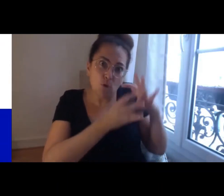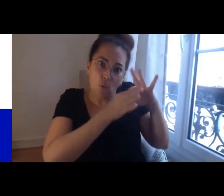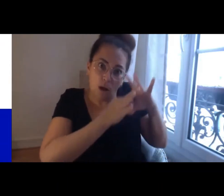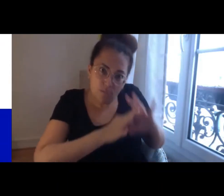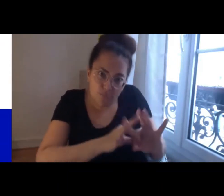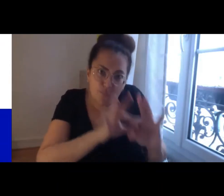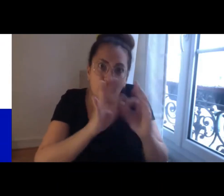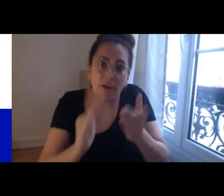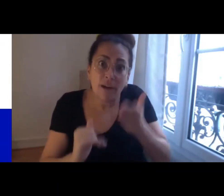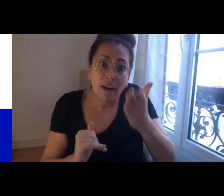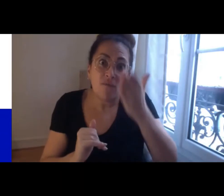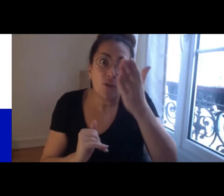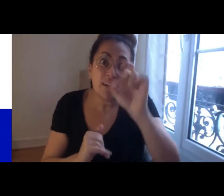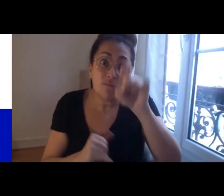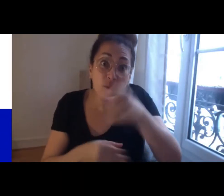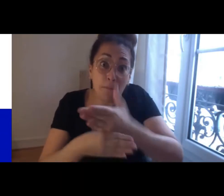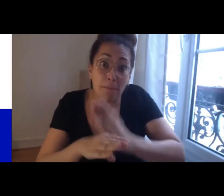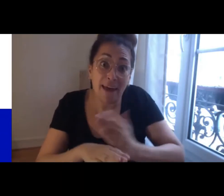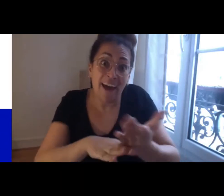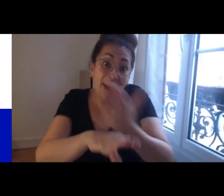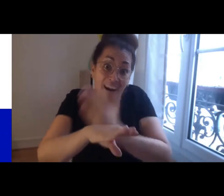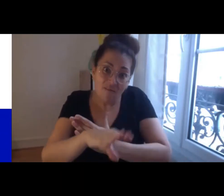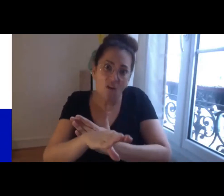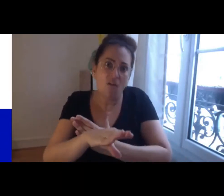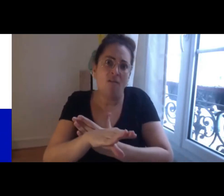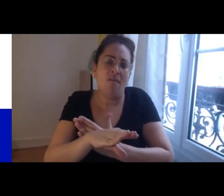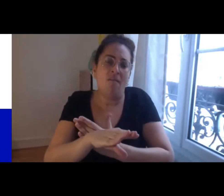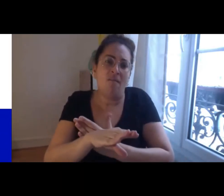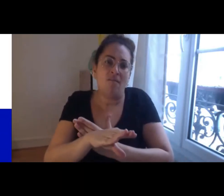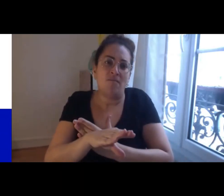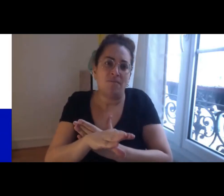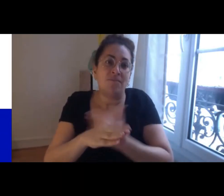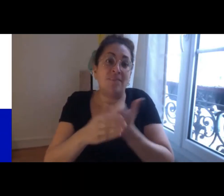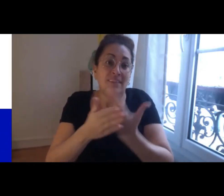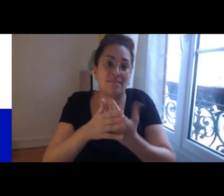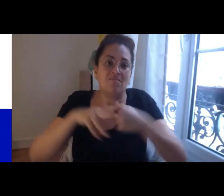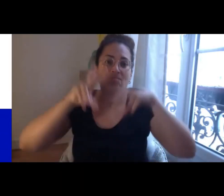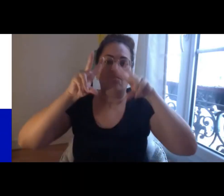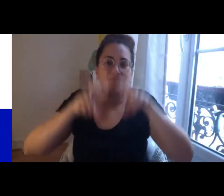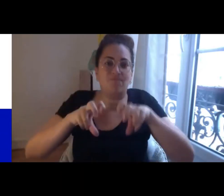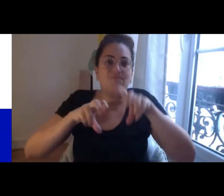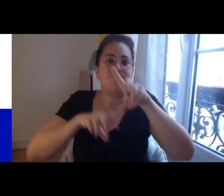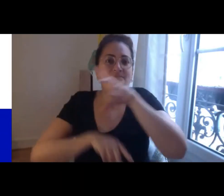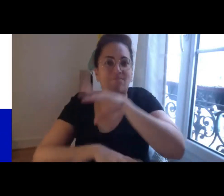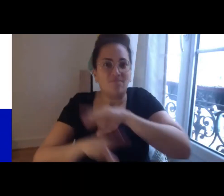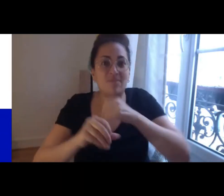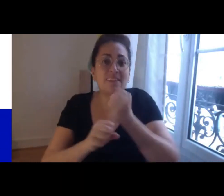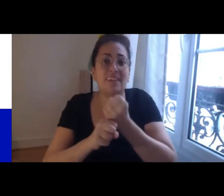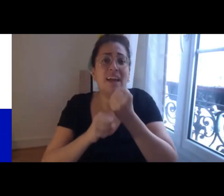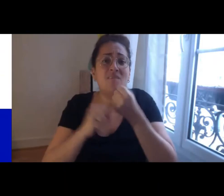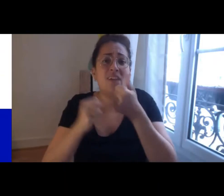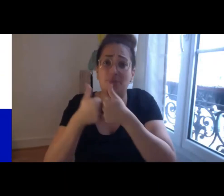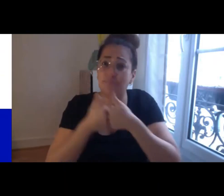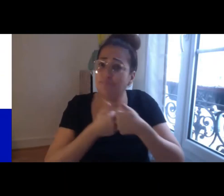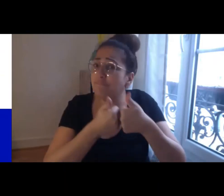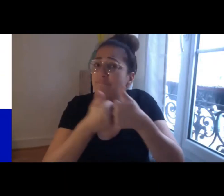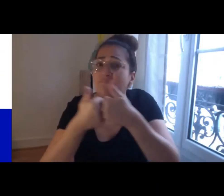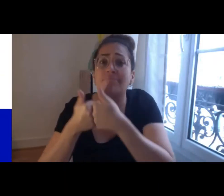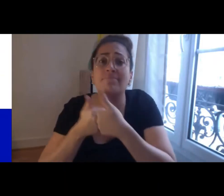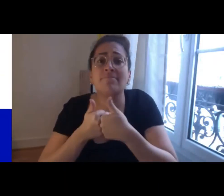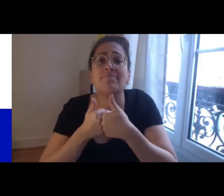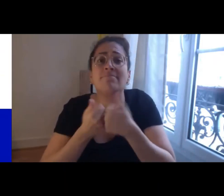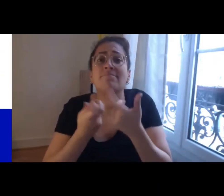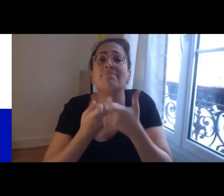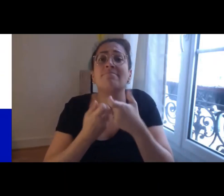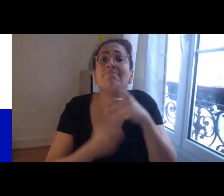le choix de travailler ensemble sur la recherche appliquée c'est aussi et comme le soulignait Philippe c'est